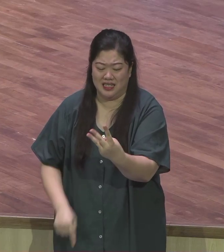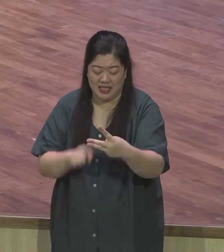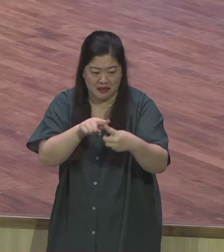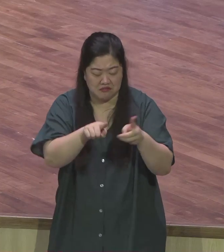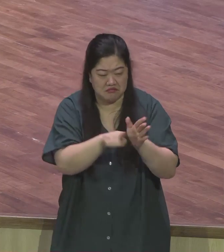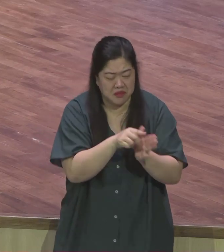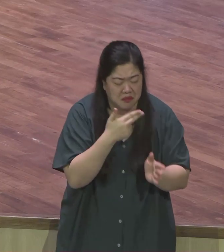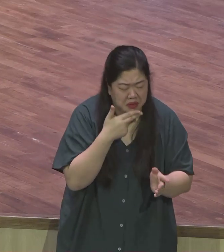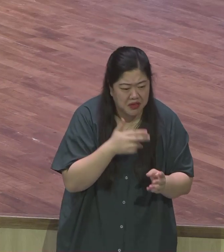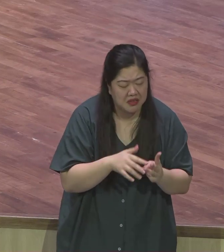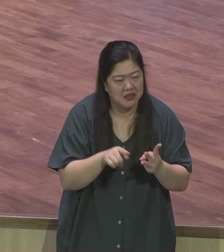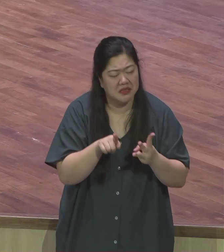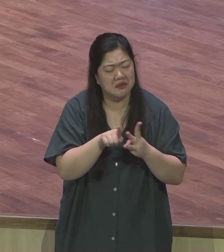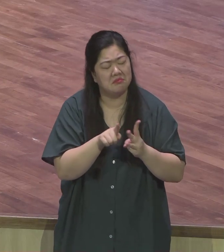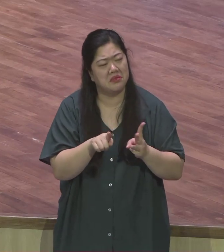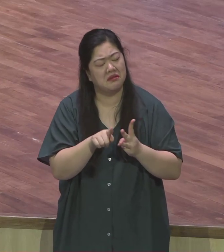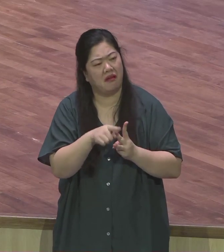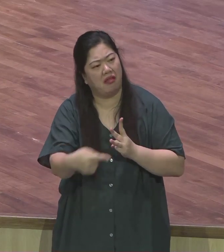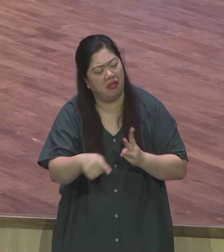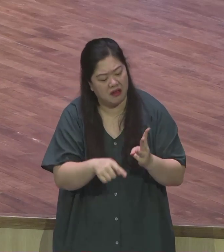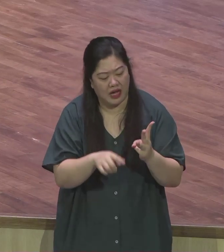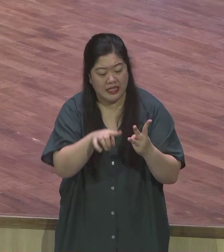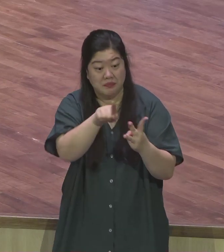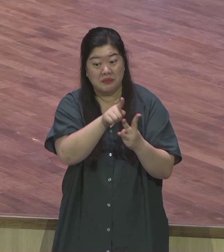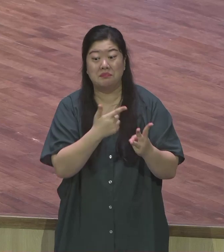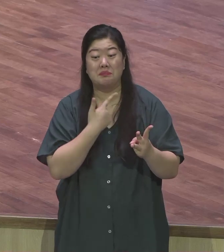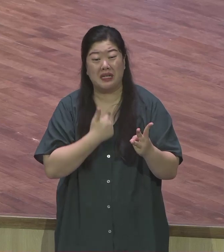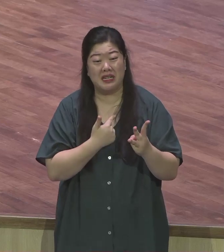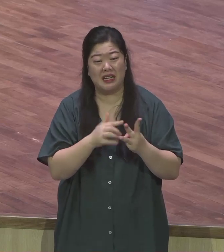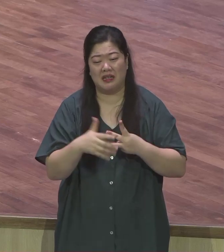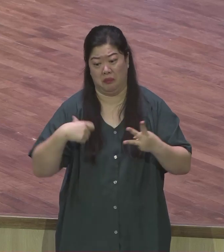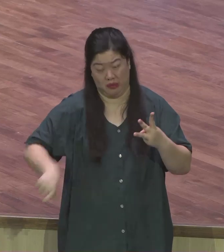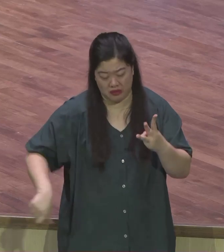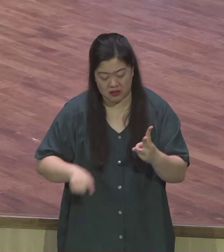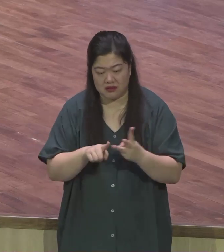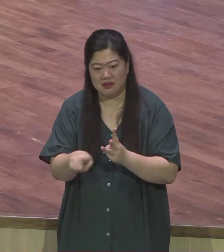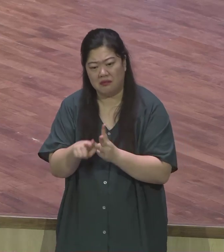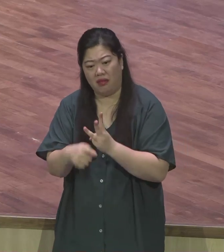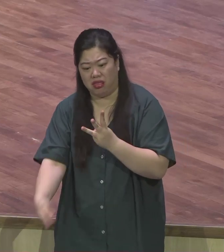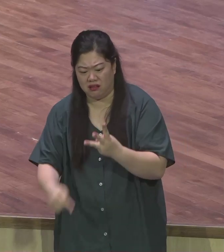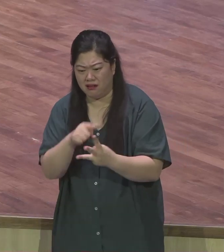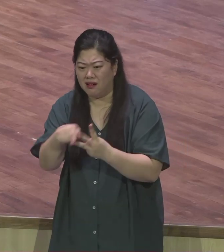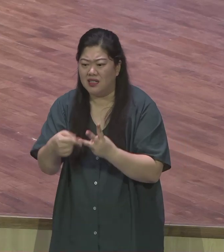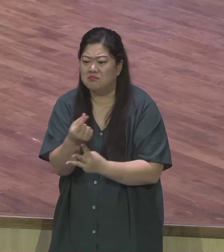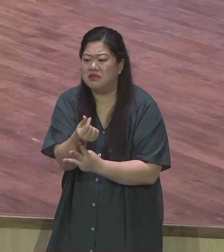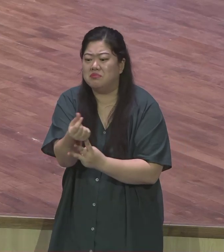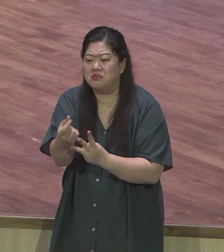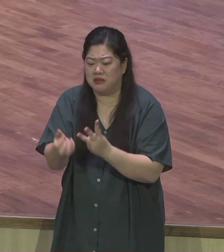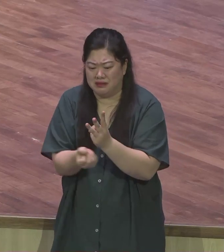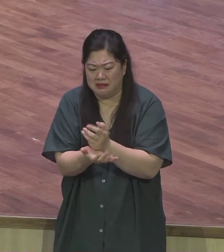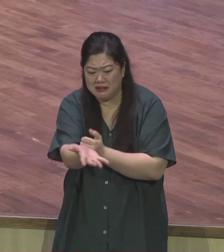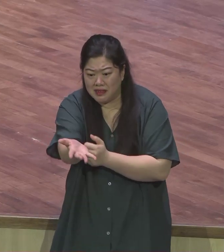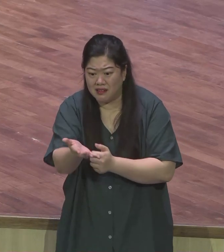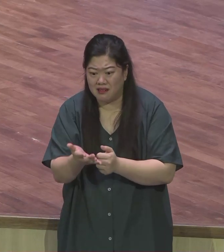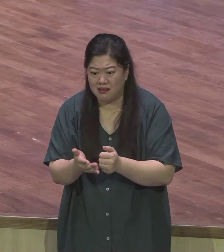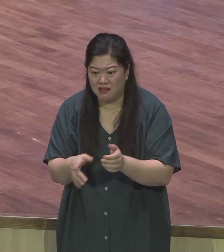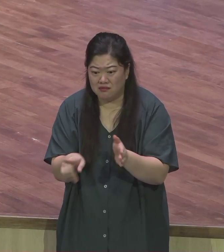이러한 자료를 좀 만들고 싶다라는 생각이 많이 듭니다 물론 예수가 그리스도지만 그 넓이와 높이와 길이 깊이가 있고